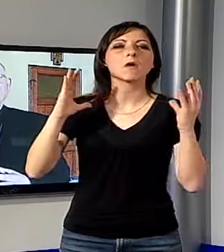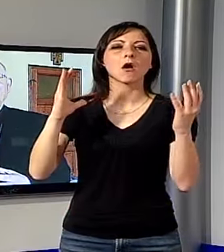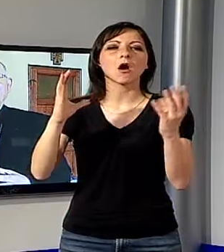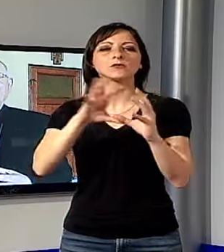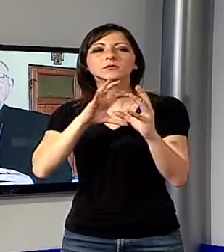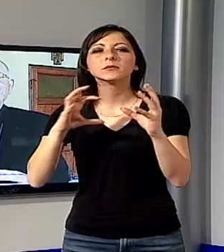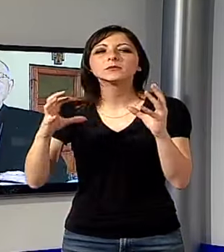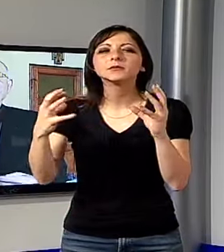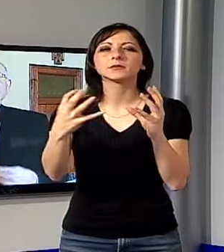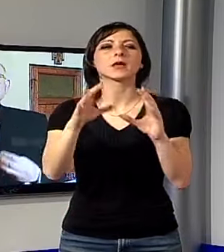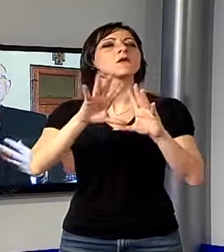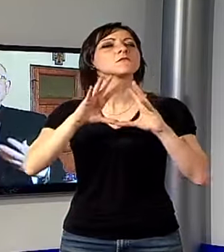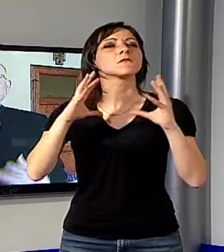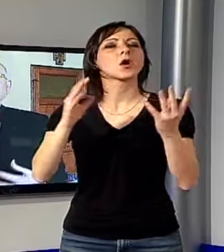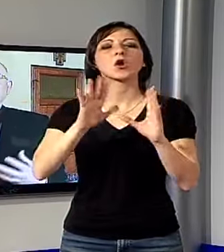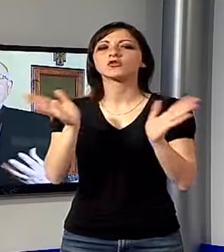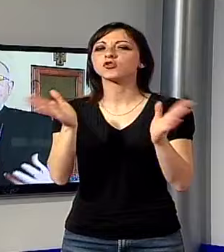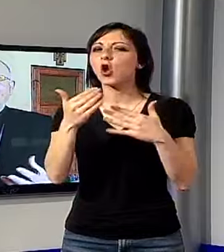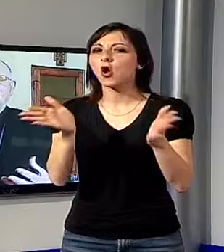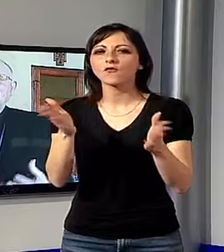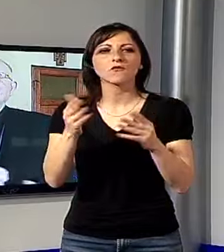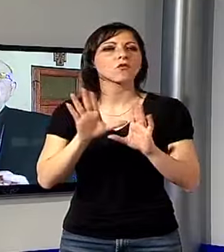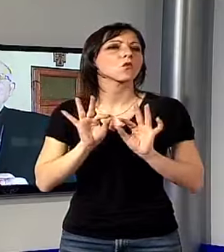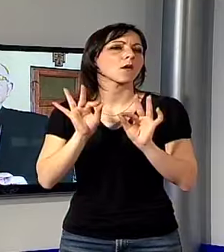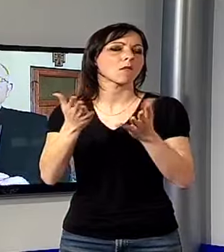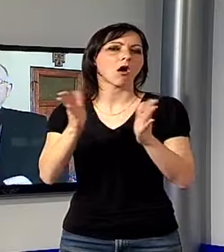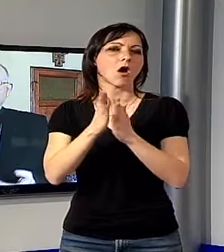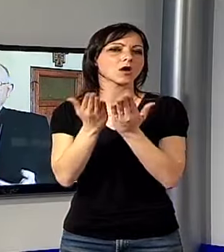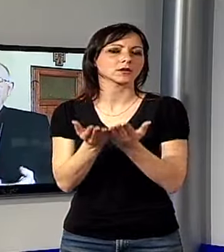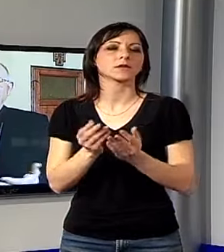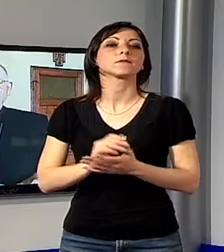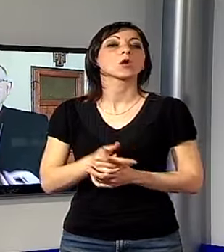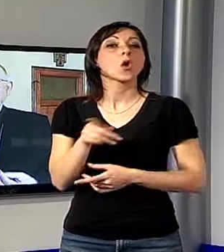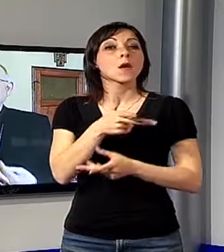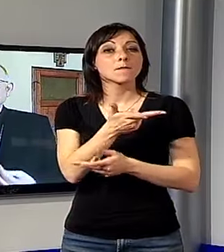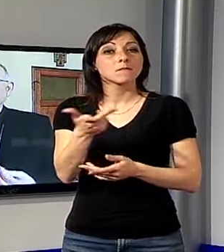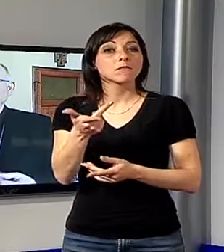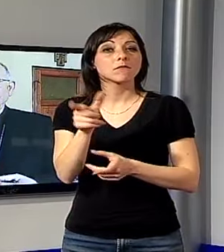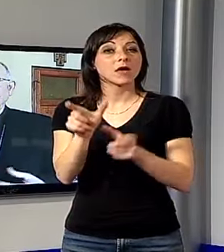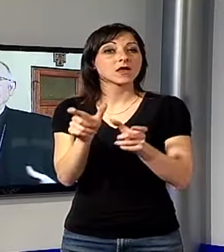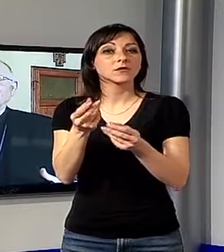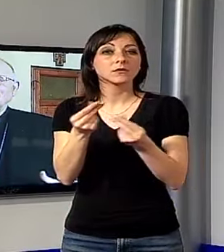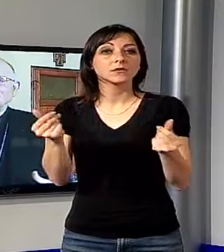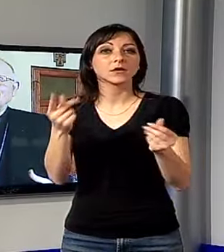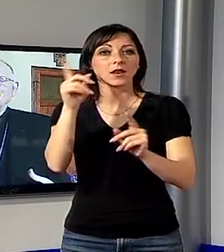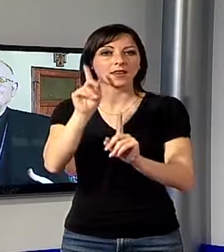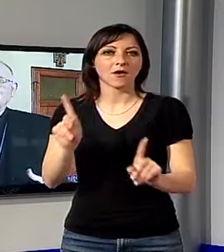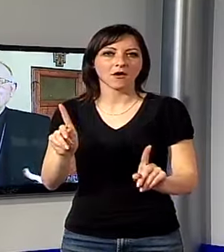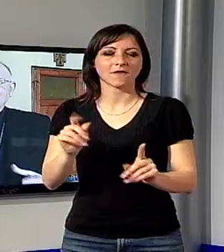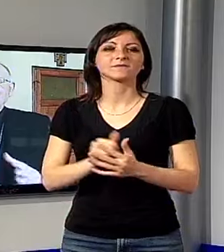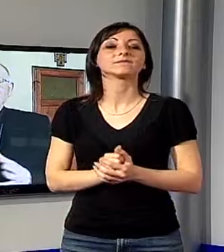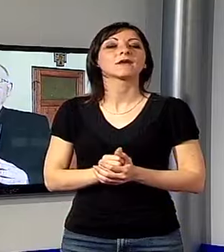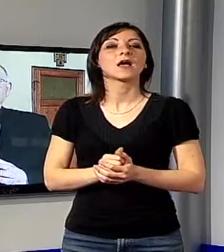della terra. Ecco, queste sono le persone che non passano. Ma io vorrei ricordare una persona molto più semplice,